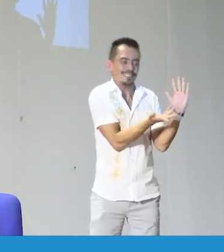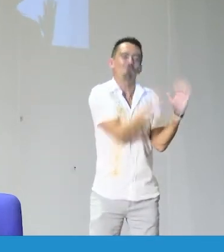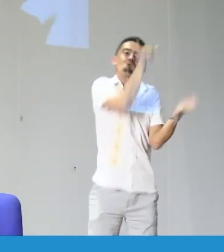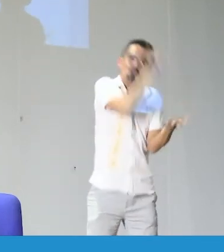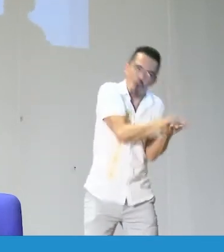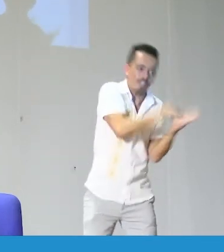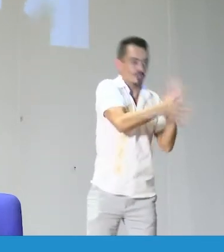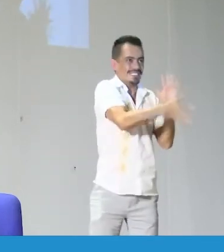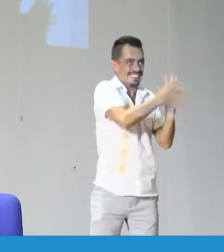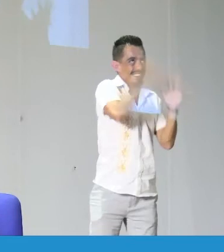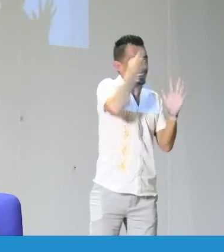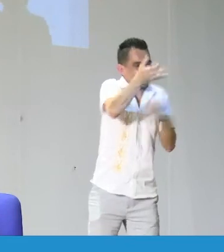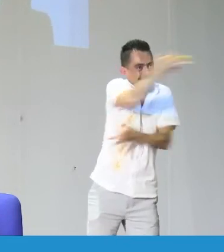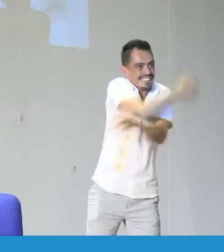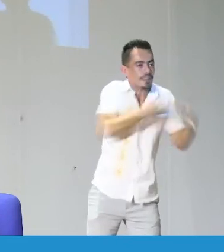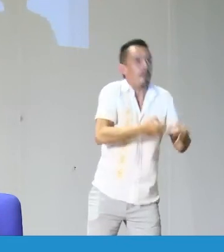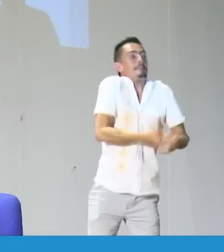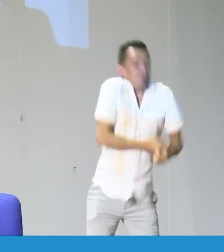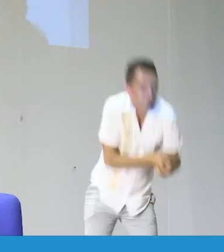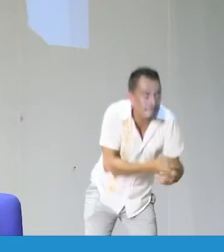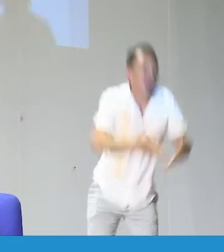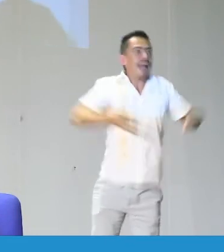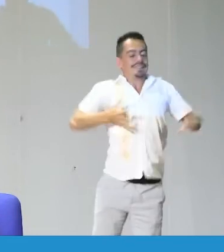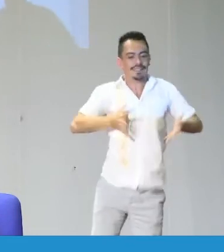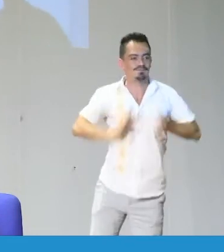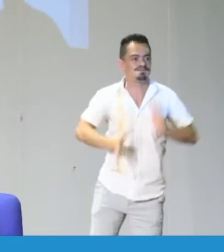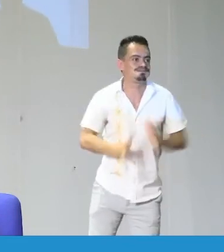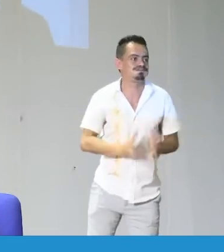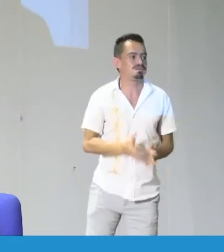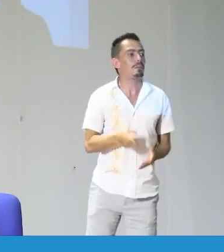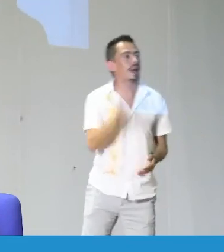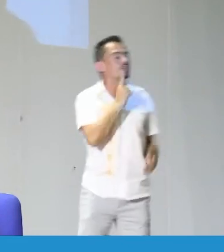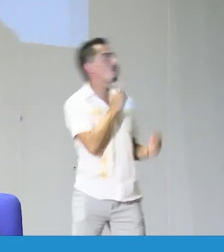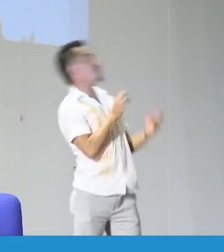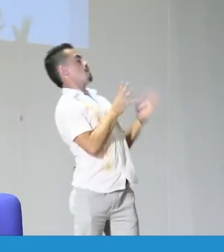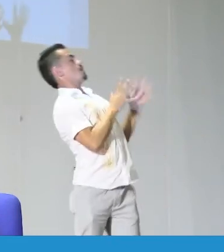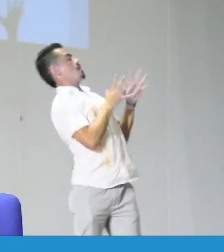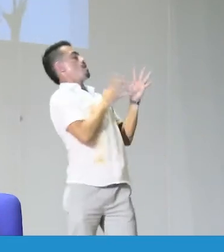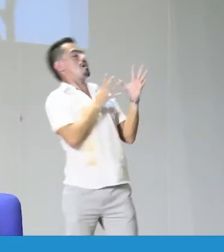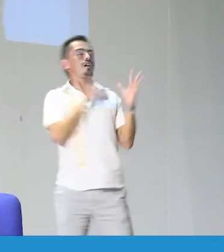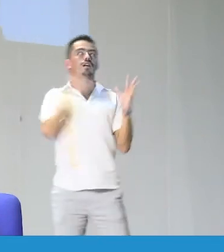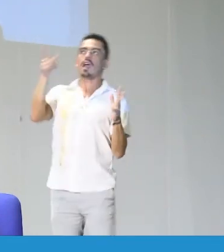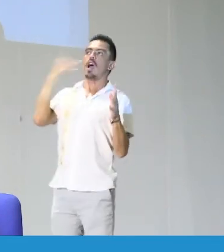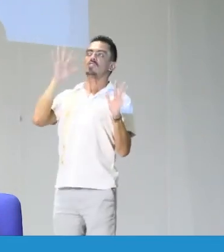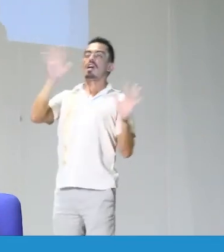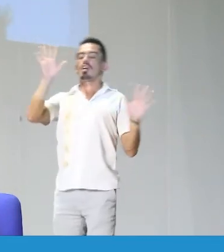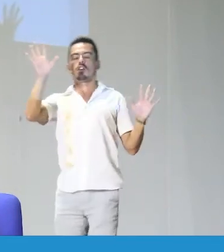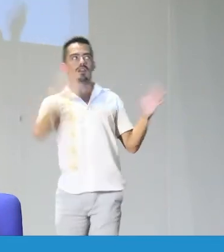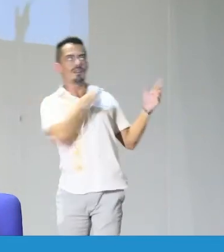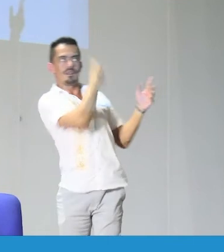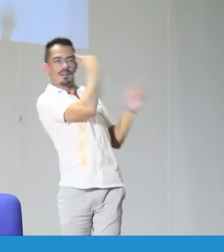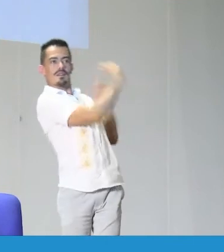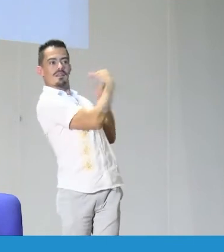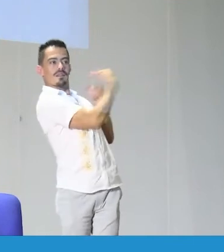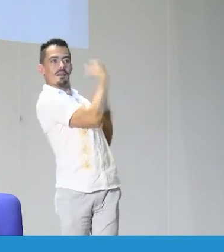que lo que está modelando la persona sorda, ¿sí? Siempre esté como en contexto, está alineado con el contexto